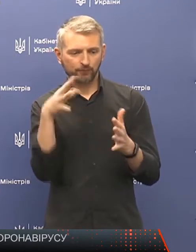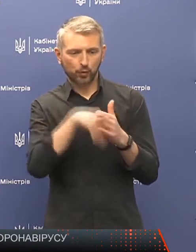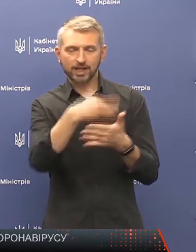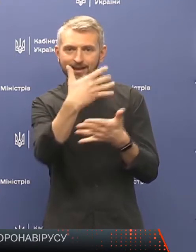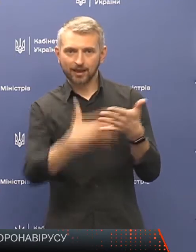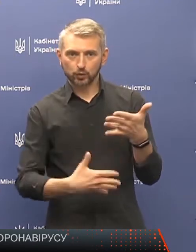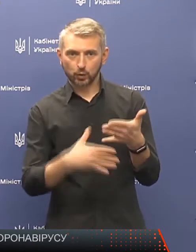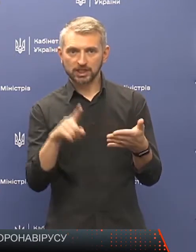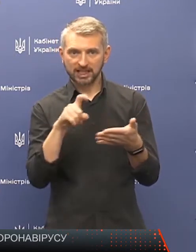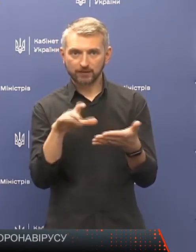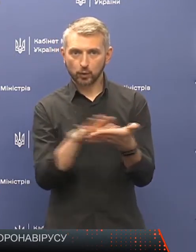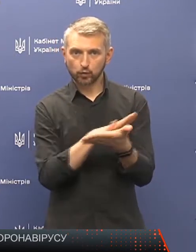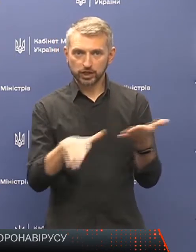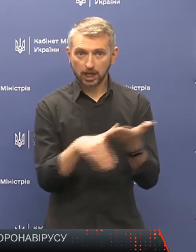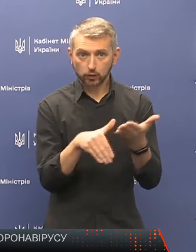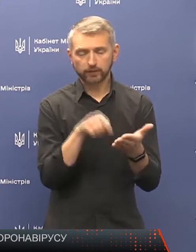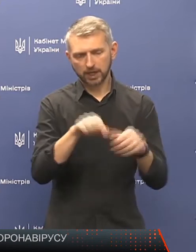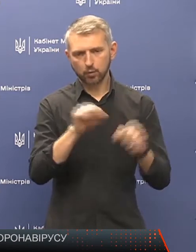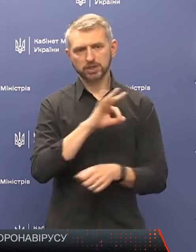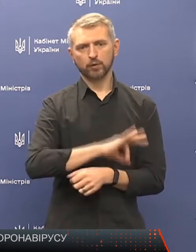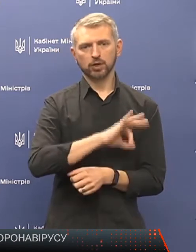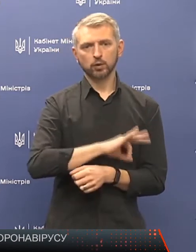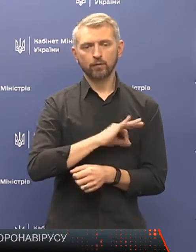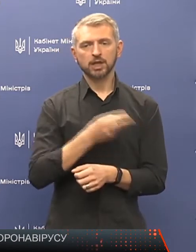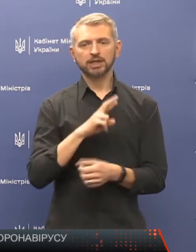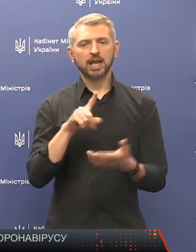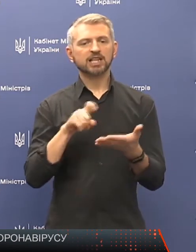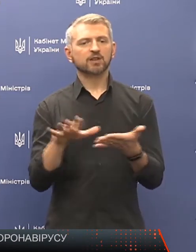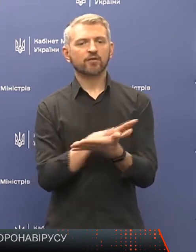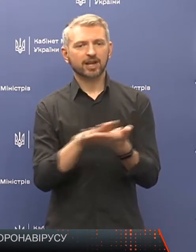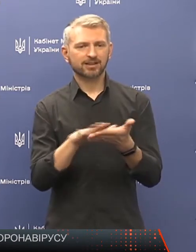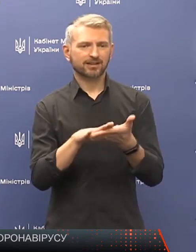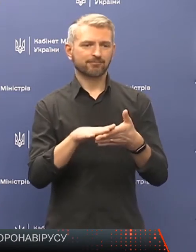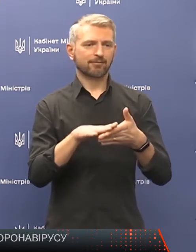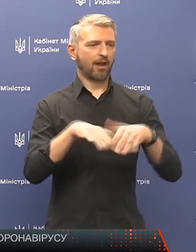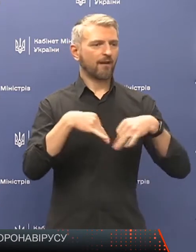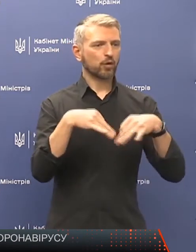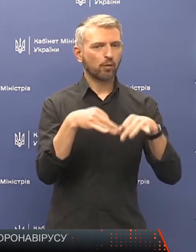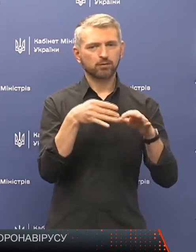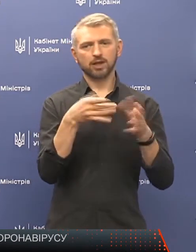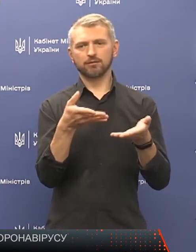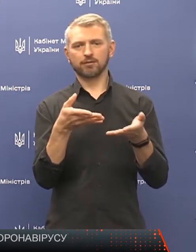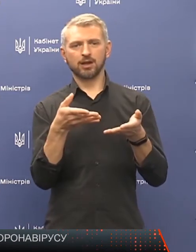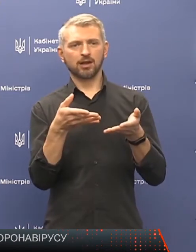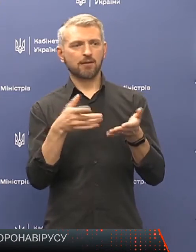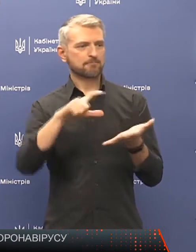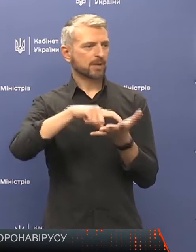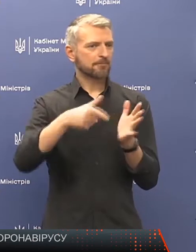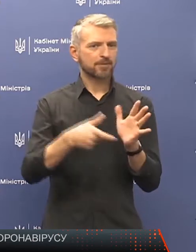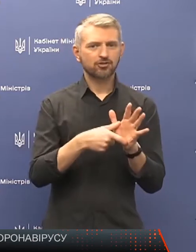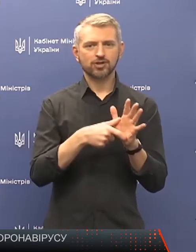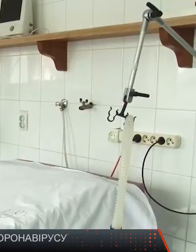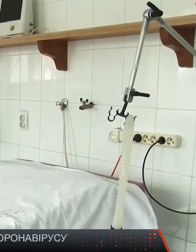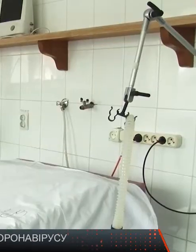засобів, їх можна використовувати для дезінфекції автомобілів, приміщень, поверхонь і інших